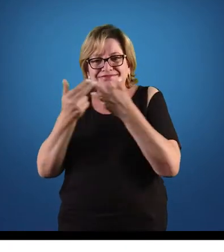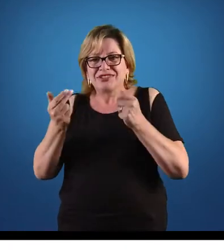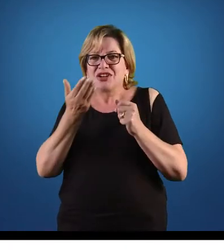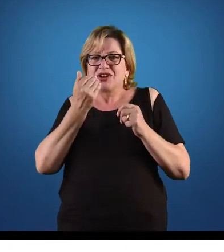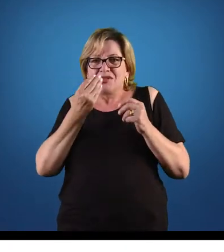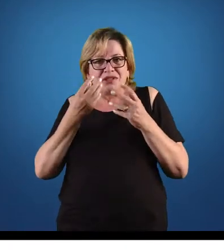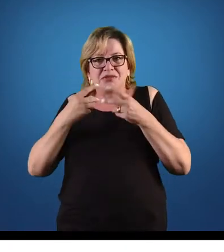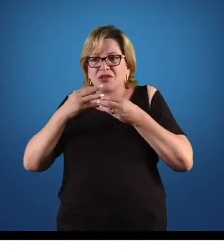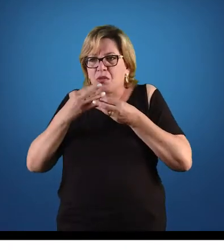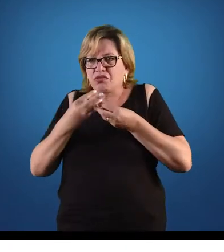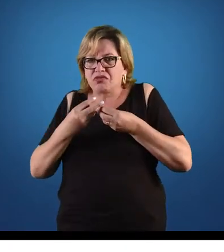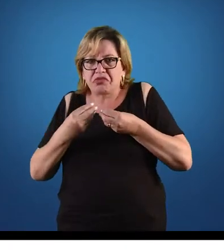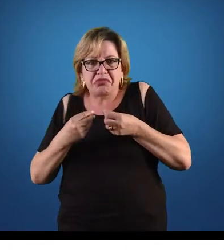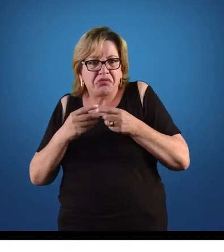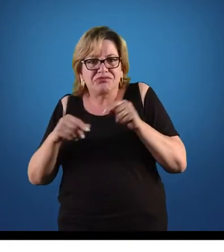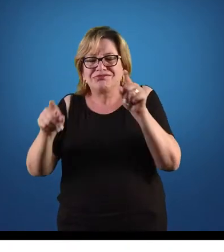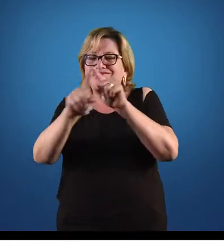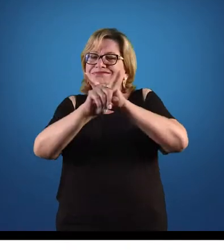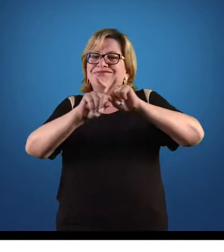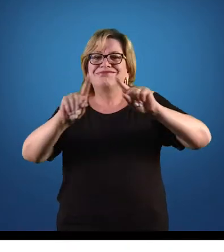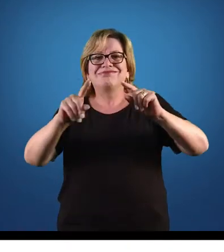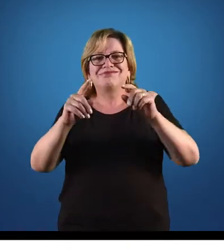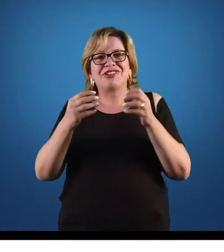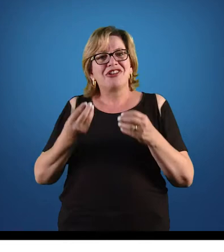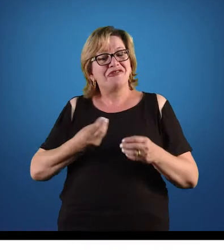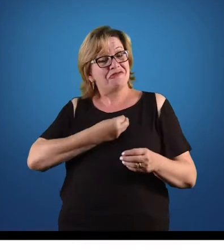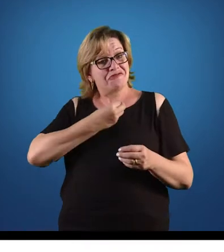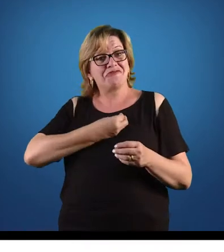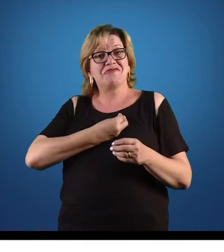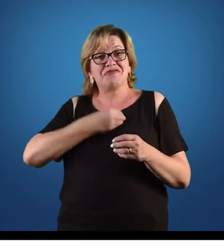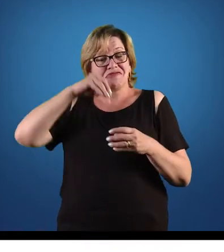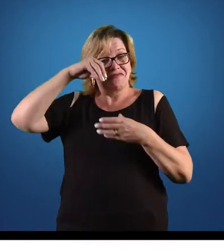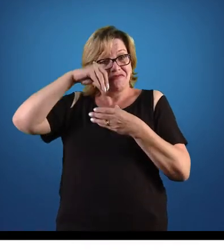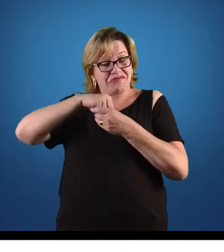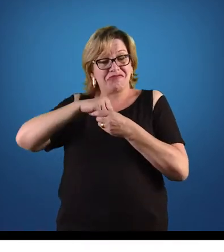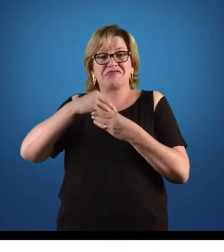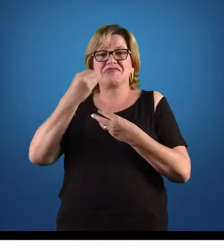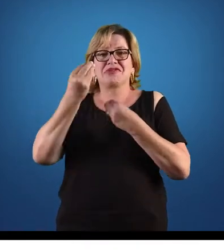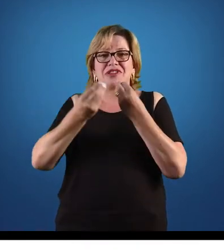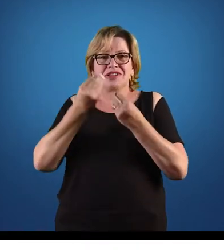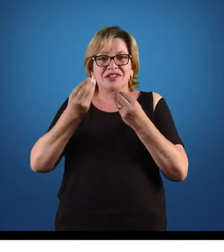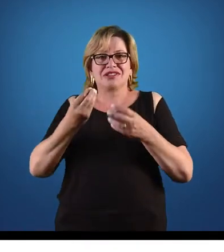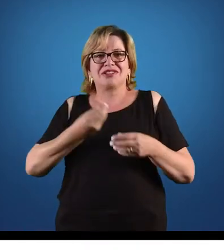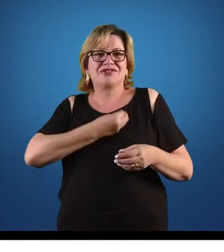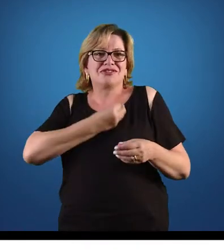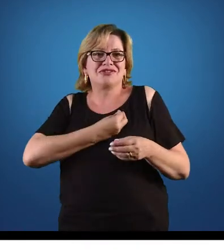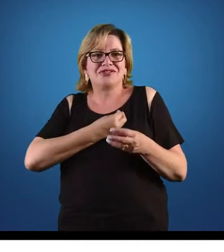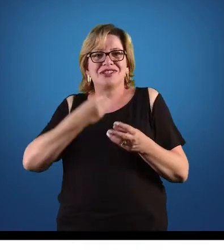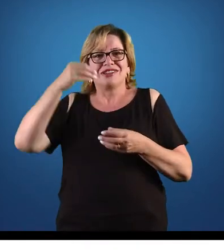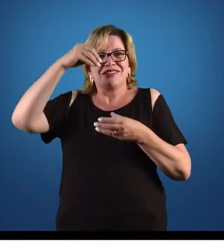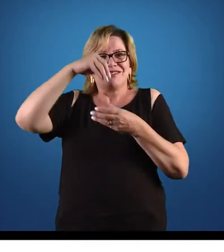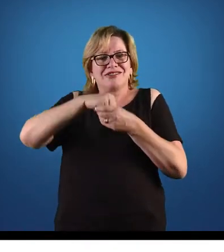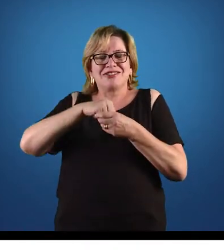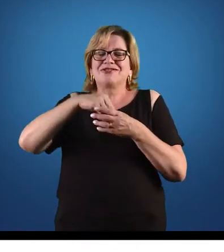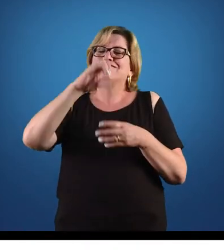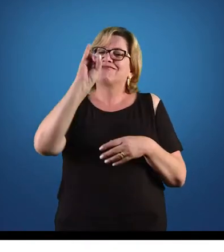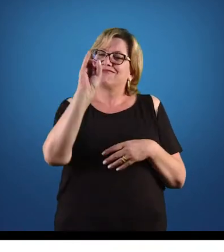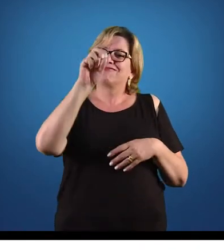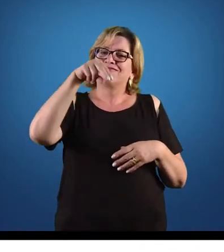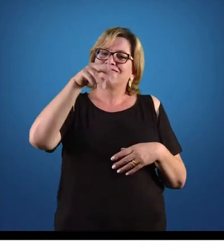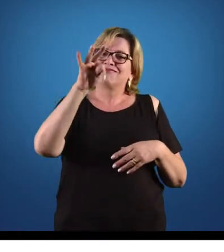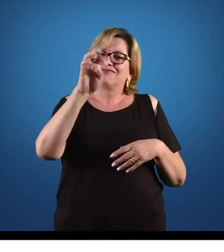derretidos pelos sucos gástricos. Eles sobrevivem a esse processo de digestão e vão morar tranquilamente dentro do intestino